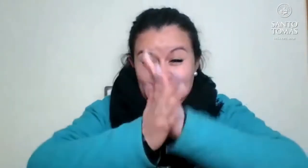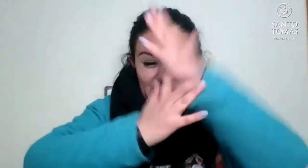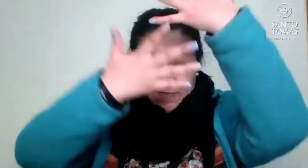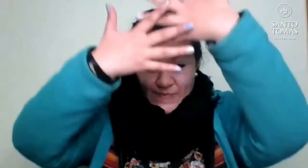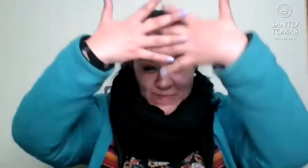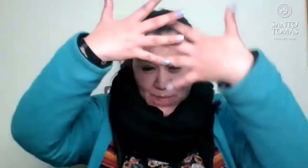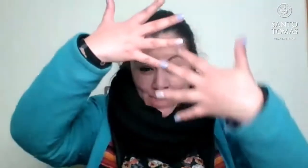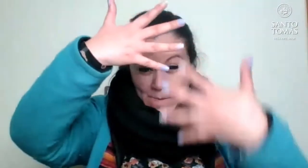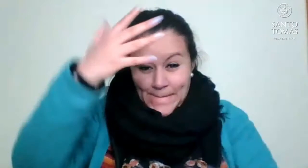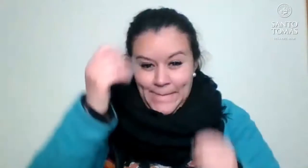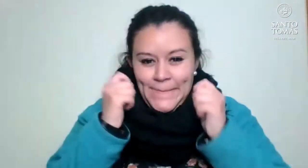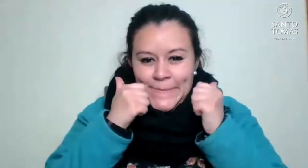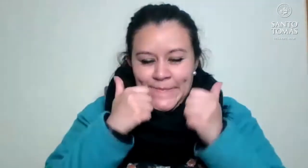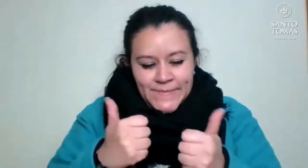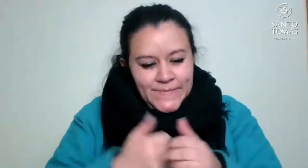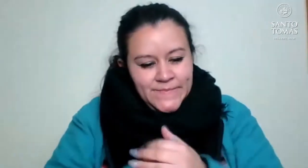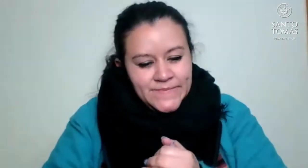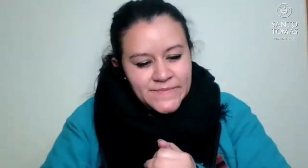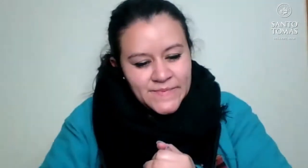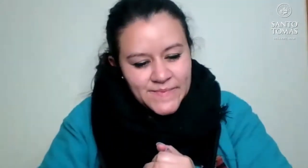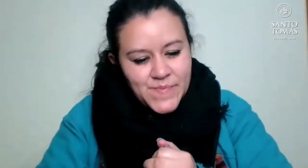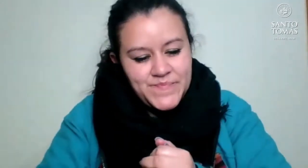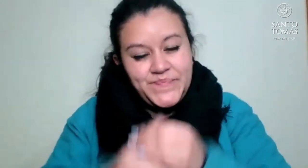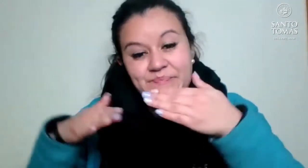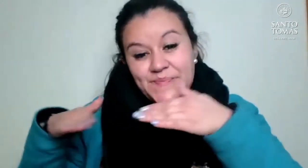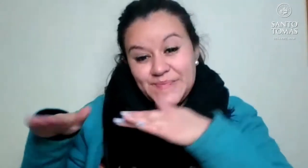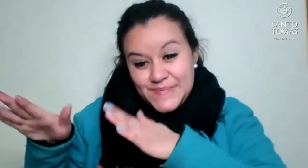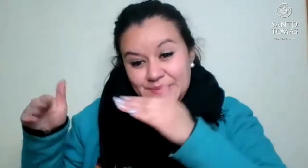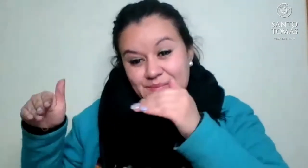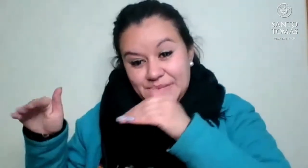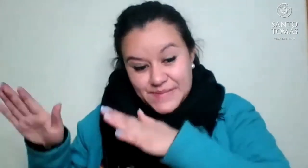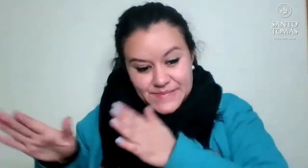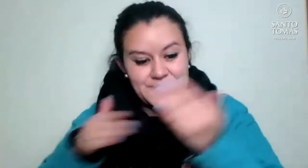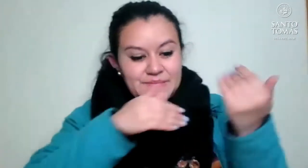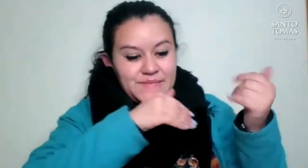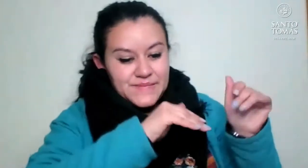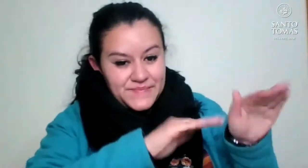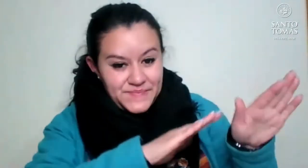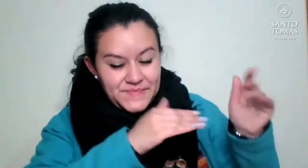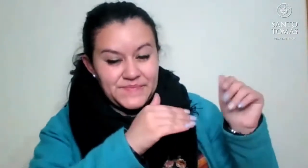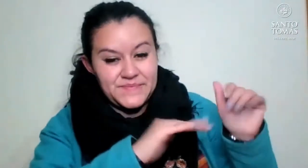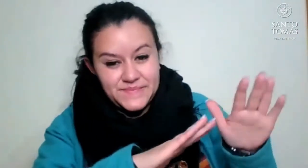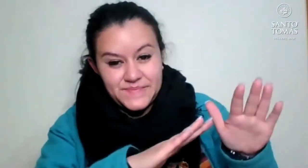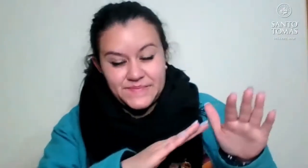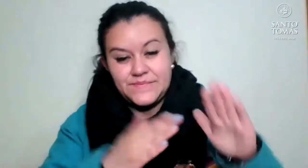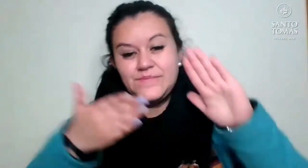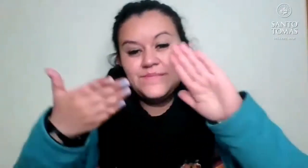Vamos a hacer repaso de todo, así que atentos. Y la de Pascua. Valparaíso.